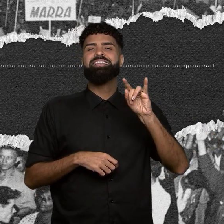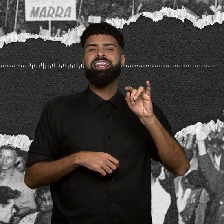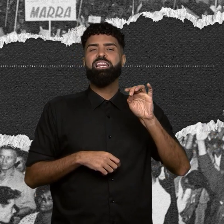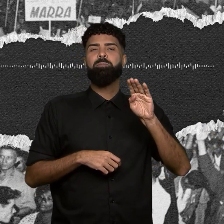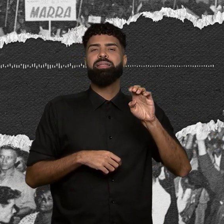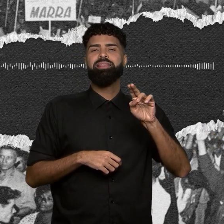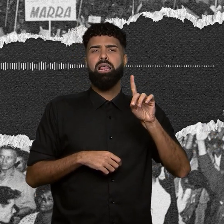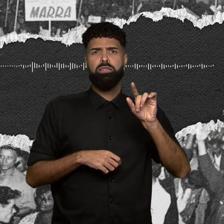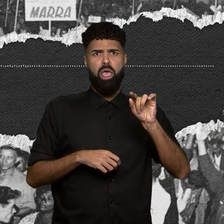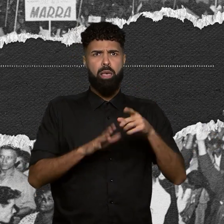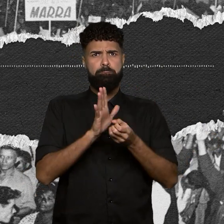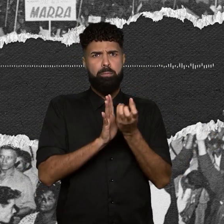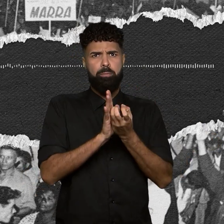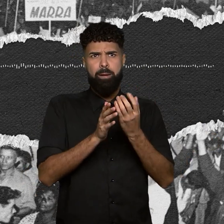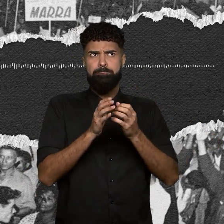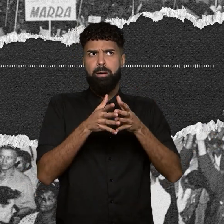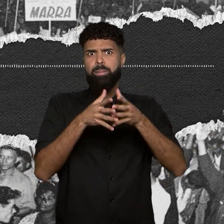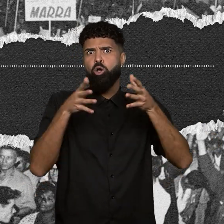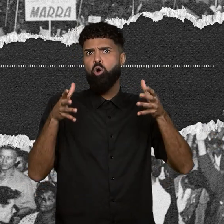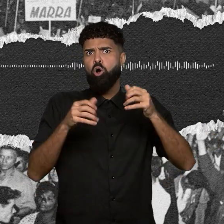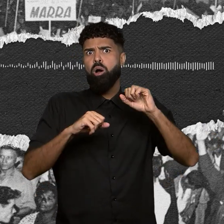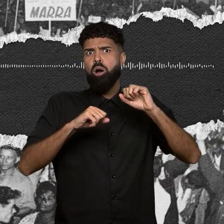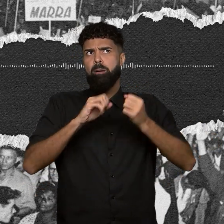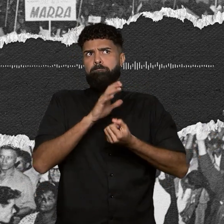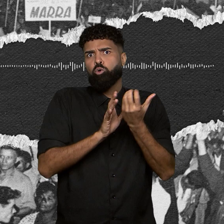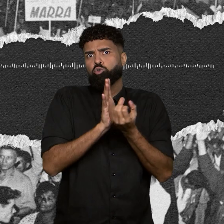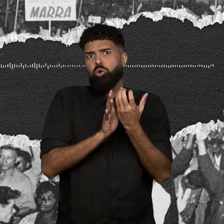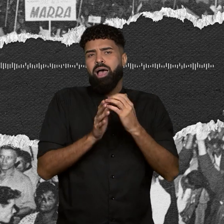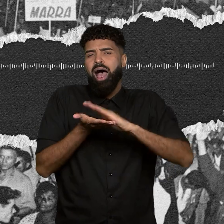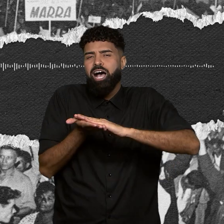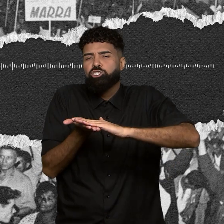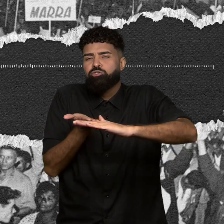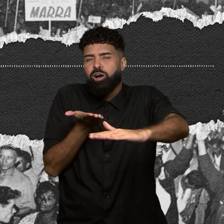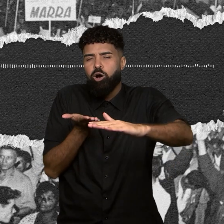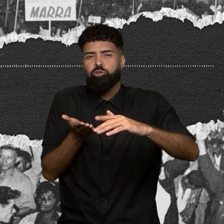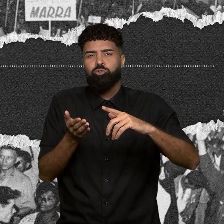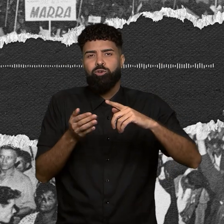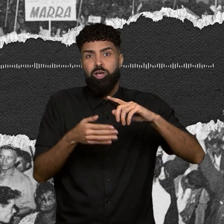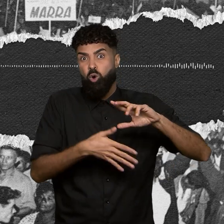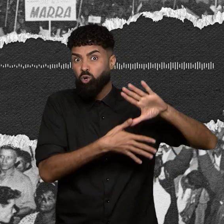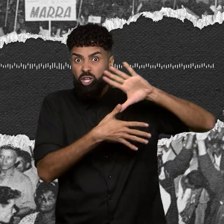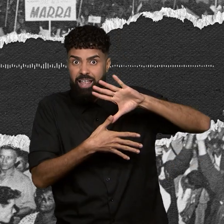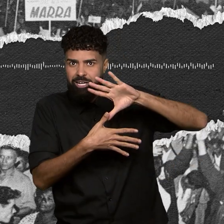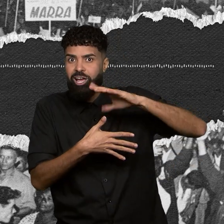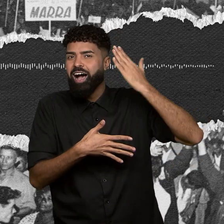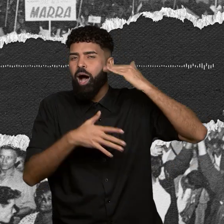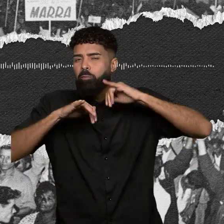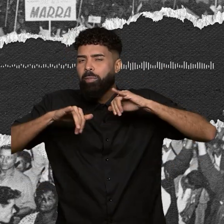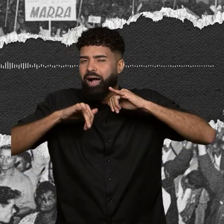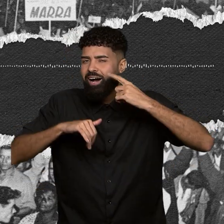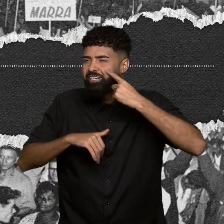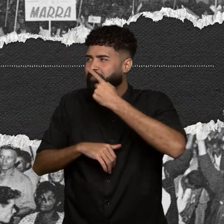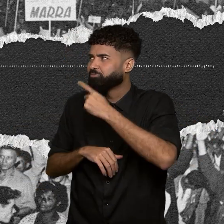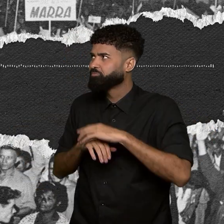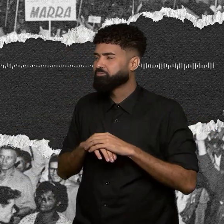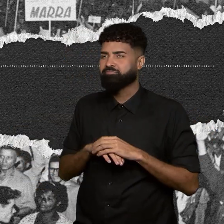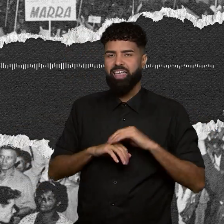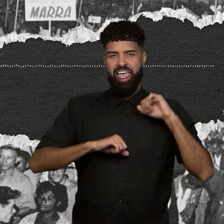produtora de asfalto do continente. Houve só uma propaganda dela lá da época. A refinaria Presidente Bernardes de Cubatão